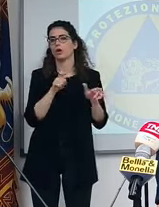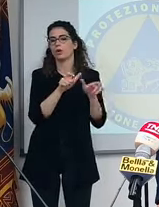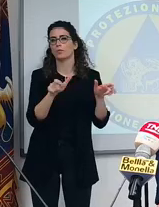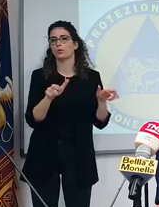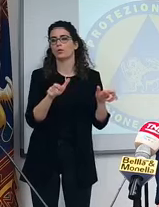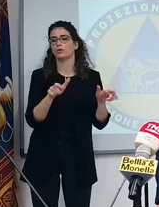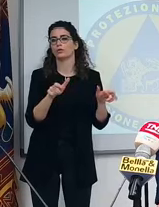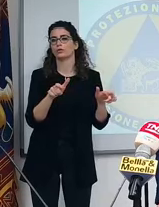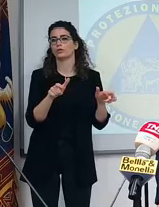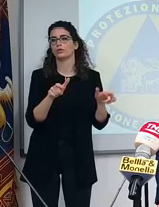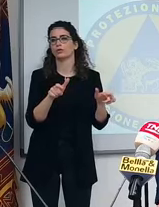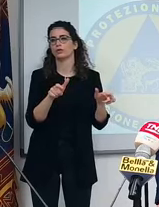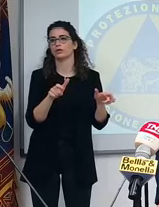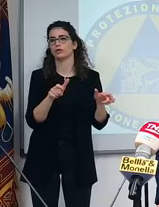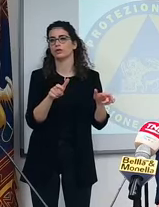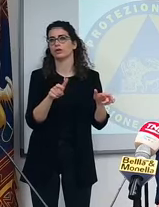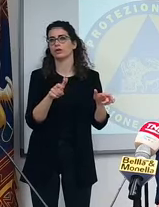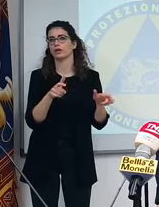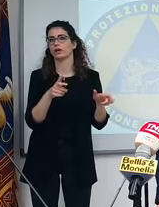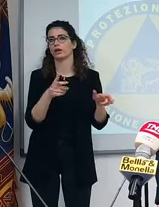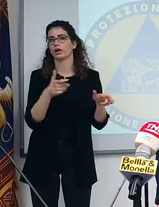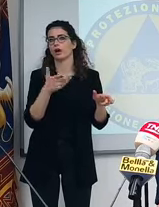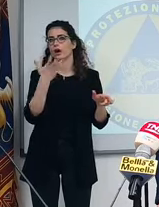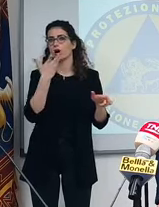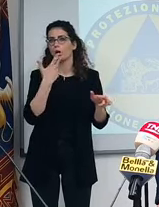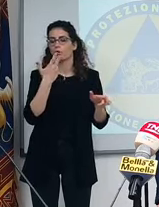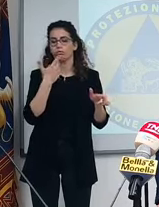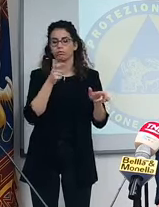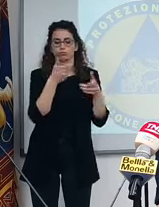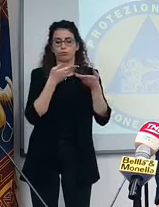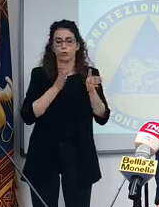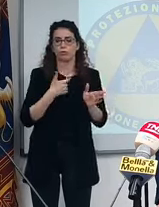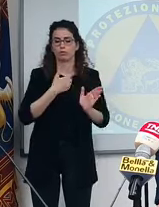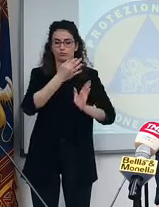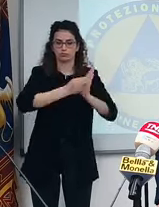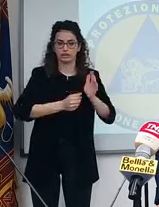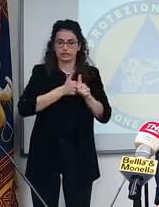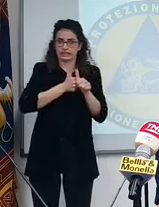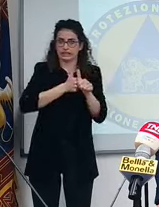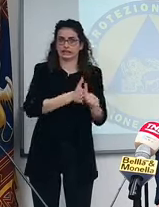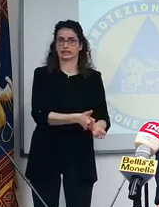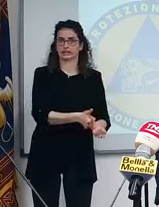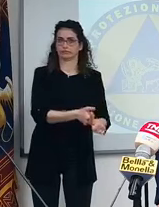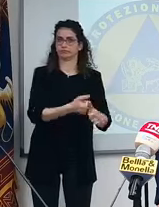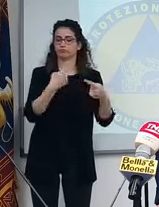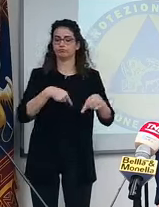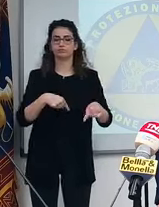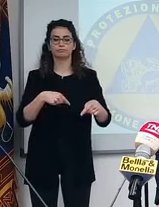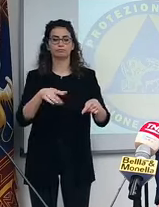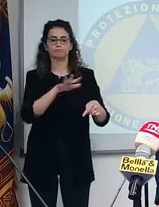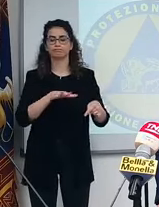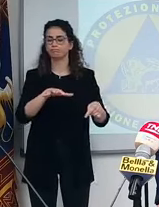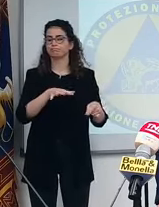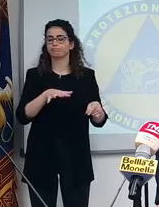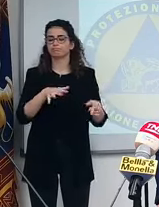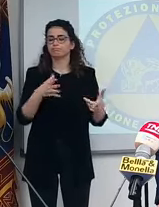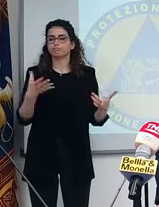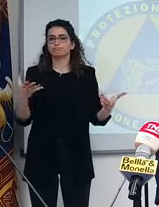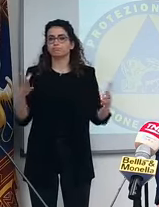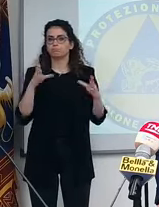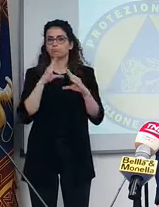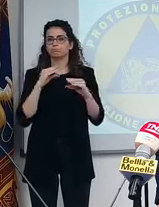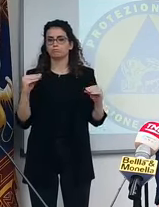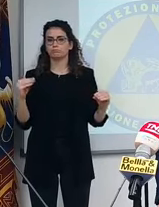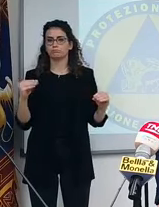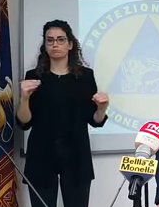applicare la norma in maniera ossessiva. Anche lì non c'è notizia. Tutto tace. Si parla di